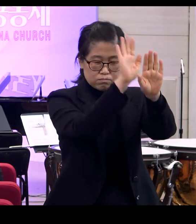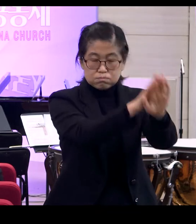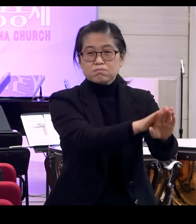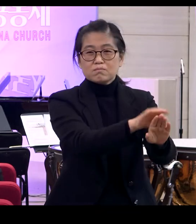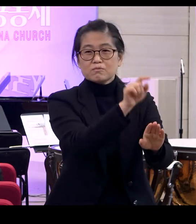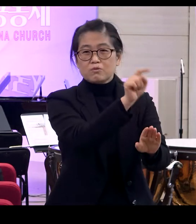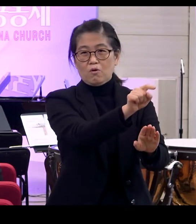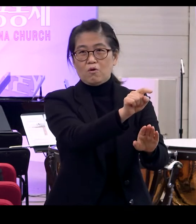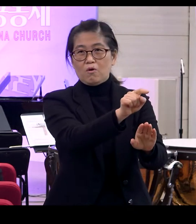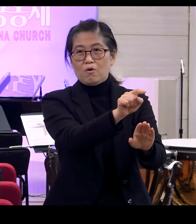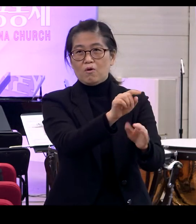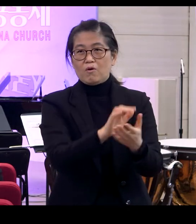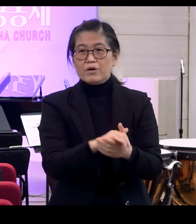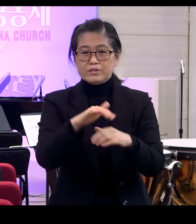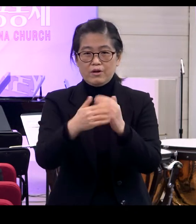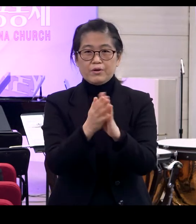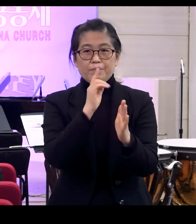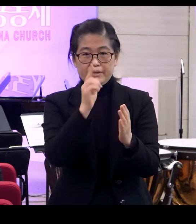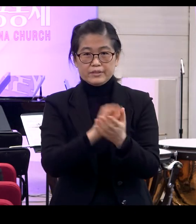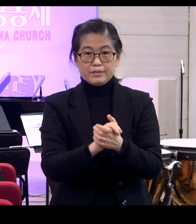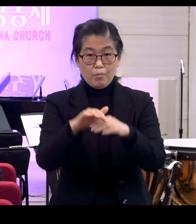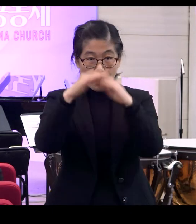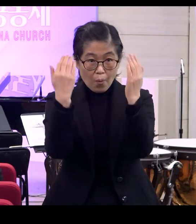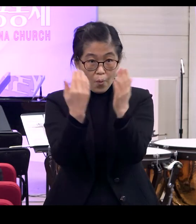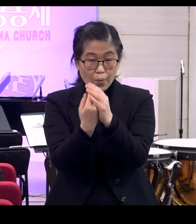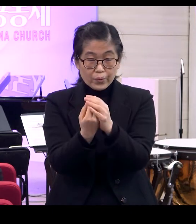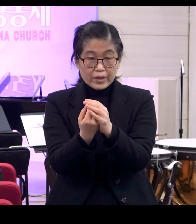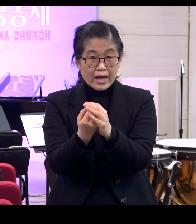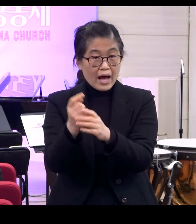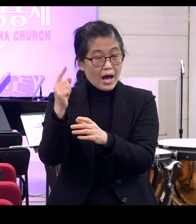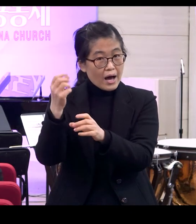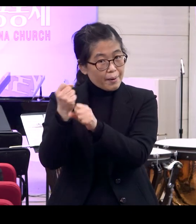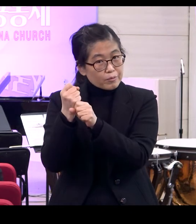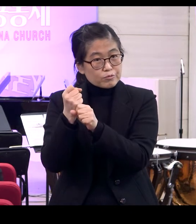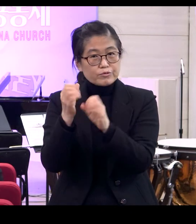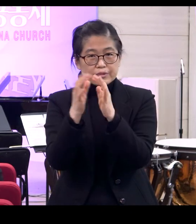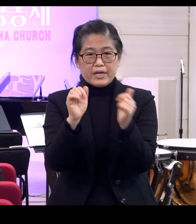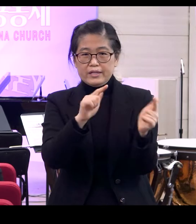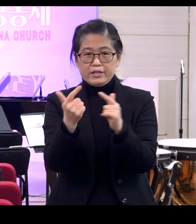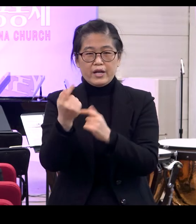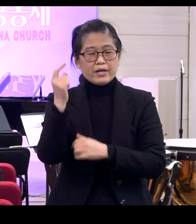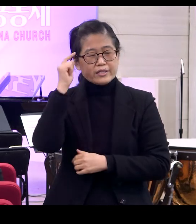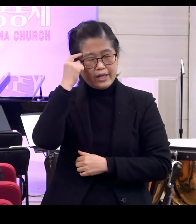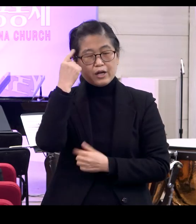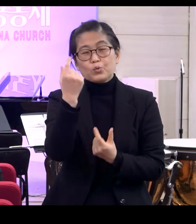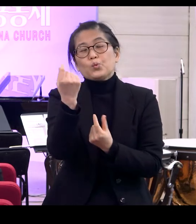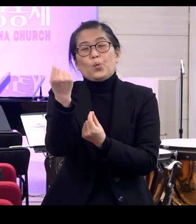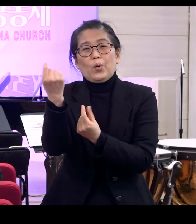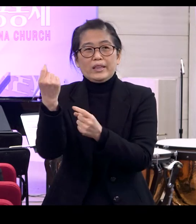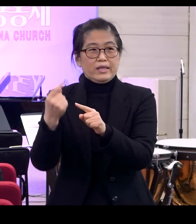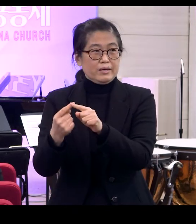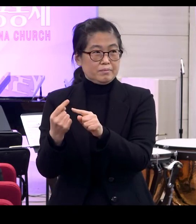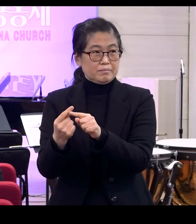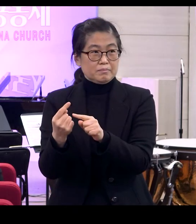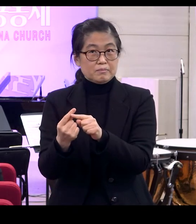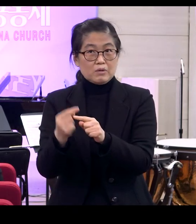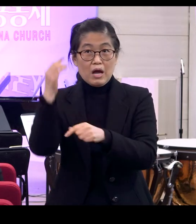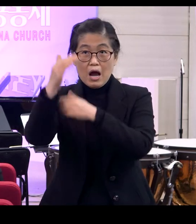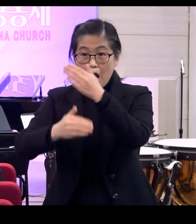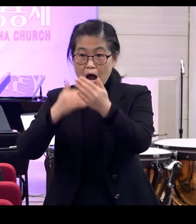말씀이고요 이것이 바로 모든 학자들의 공통된 견해입니다 자 그러니까 여러분 이 하나님의